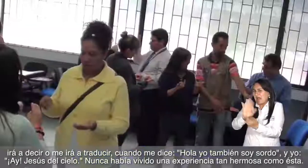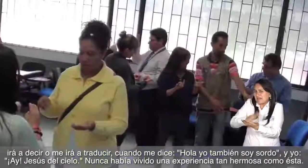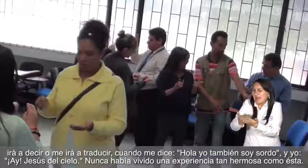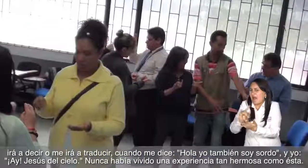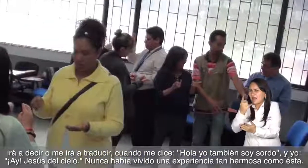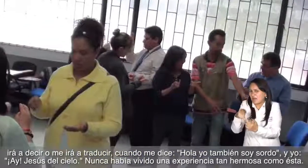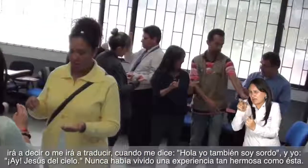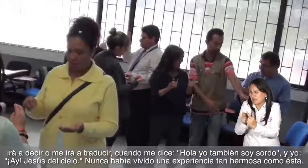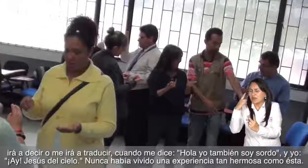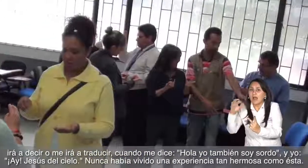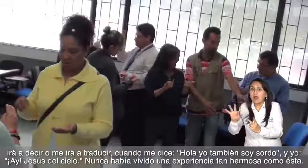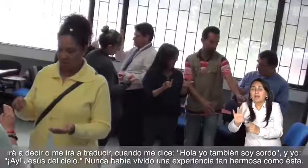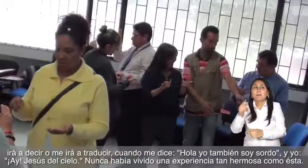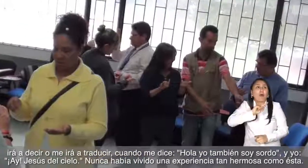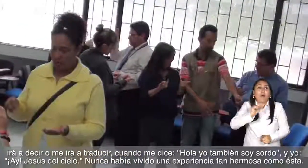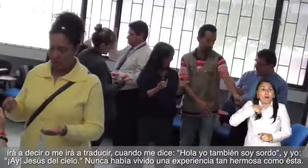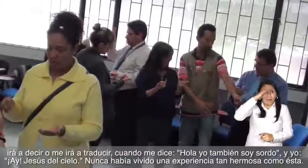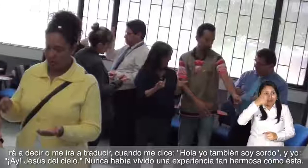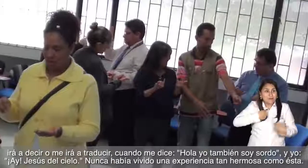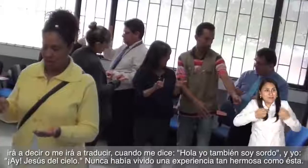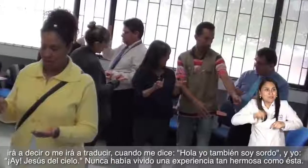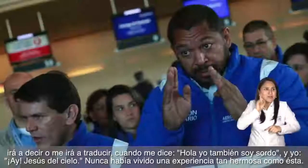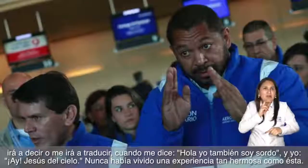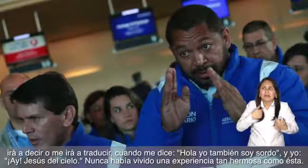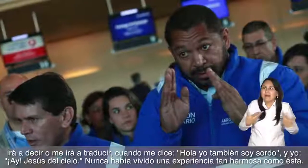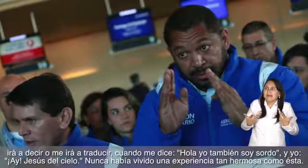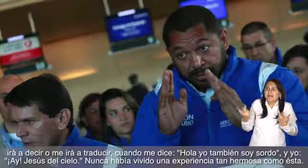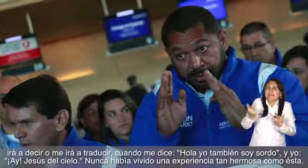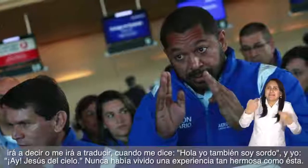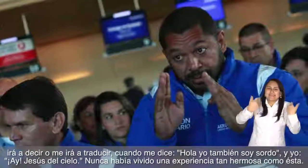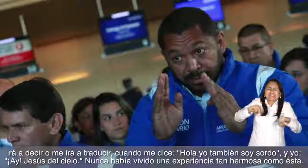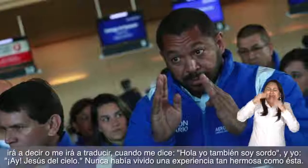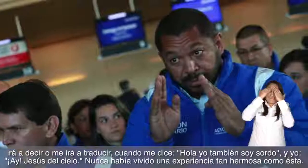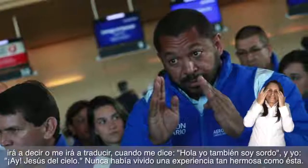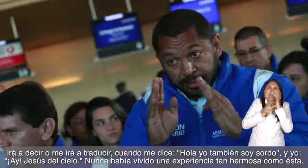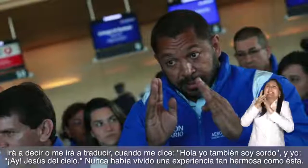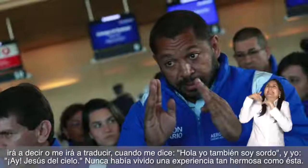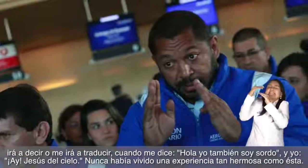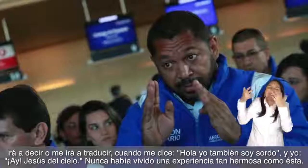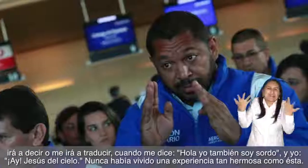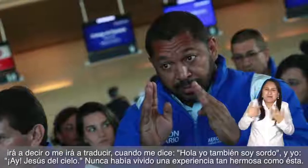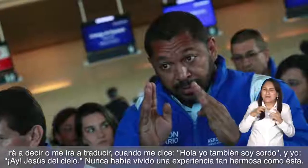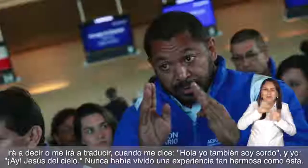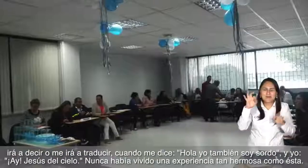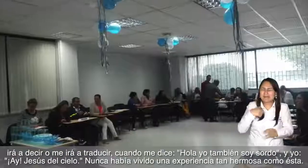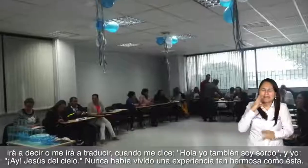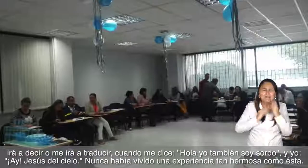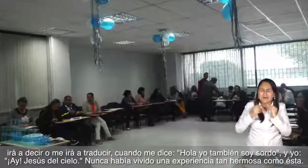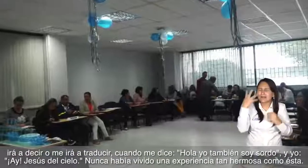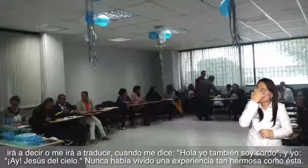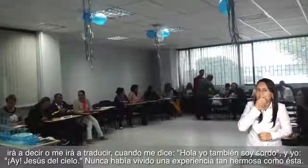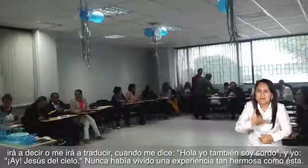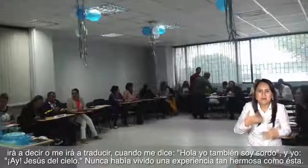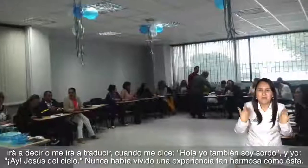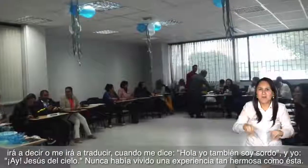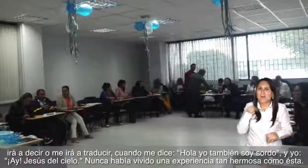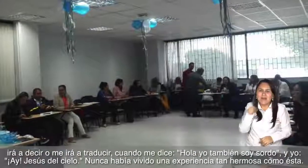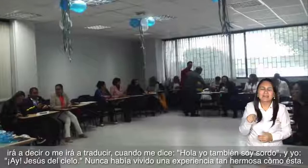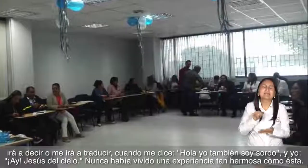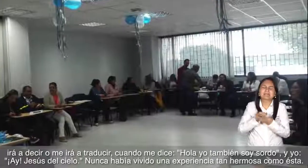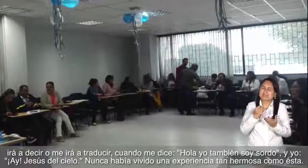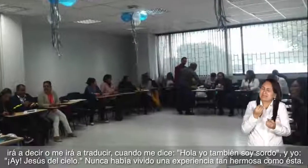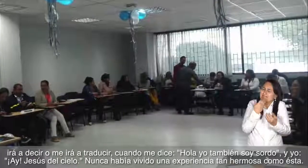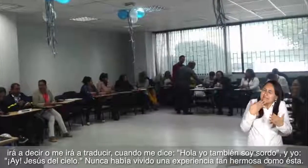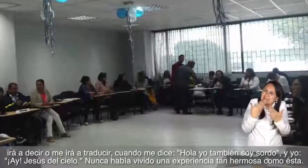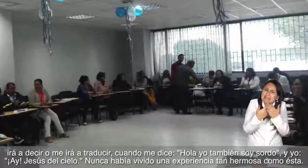irá a traducir cuando me dicen, hola, yo también soy, soy sordo. Y yo, ay, Jesús del cielo, nunca había habido una experiencia tan hermosa